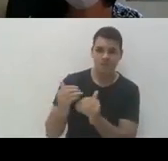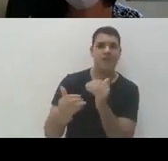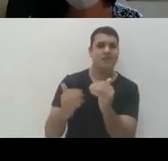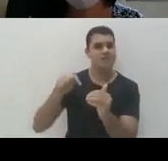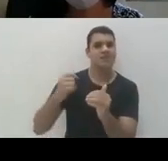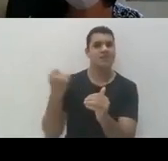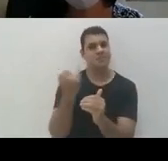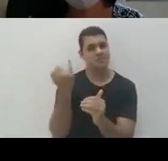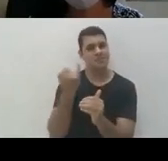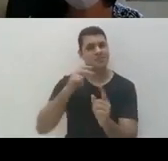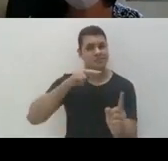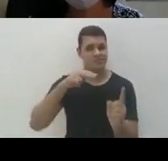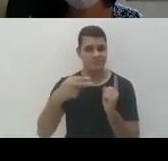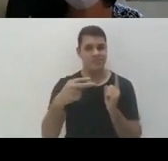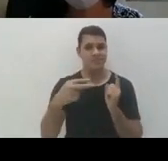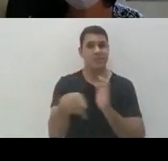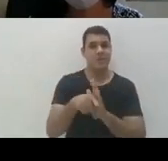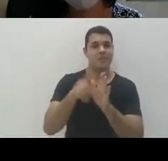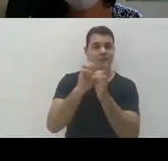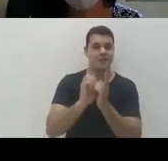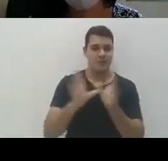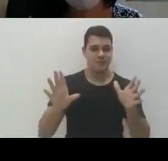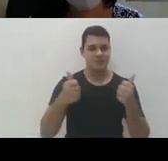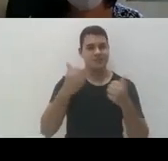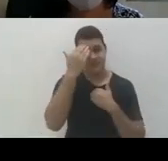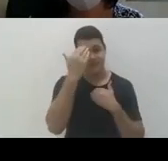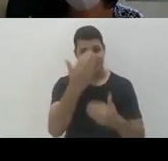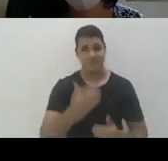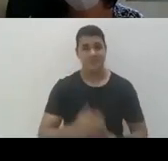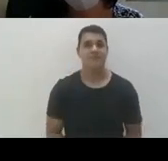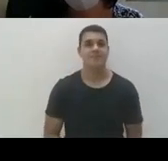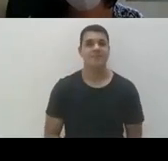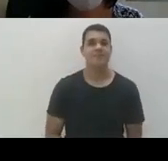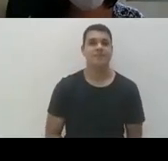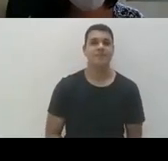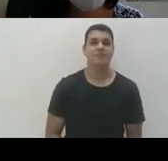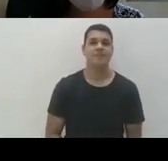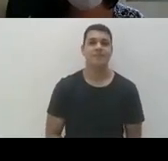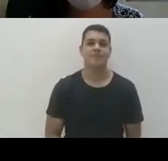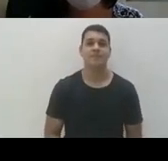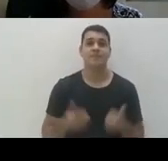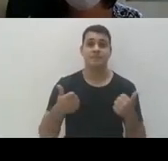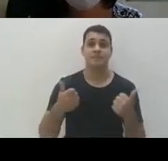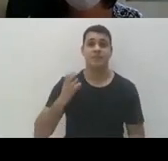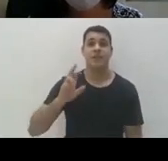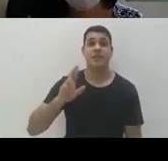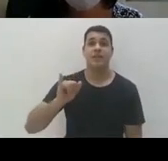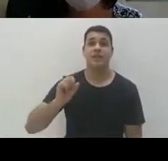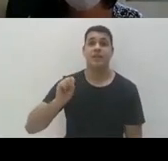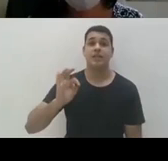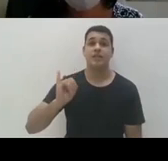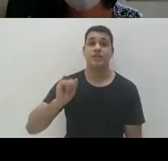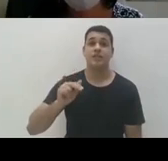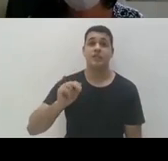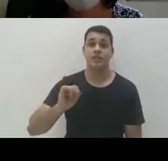do ponto de vista da democracia. Obrigada. Obrigada, Cristina. Cristiane, Isabela, alguém